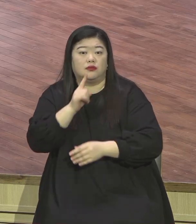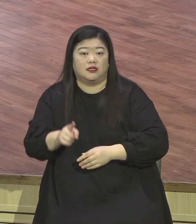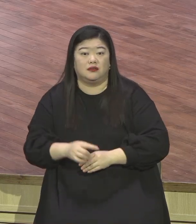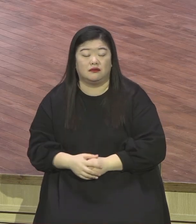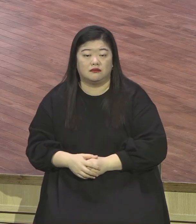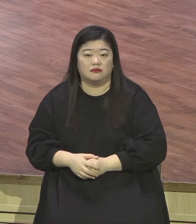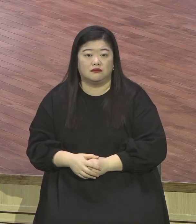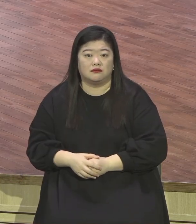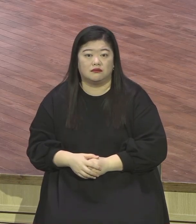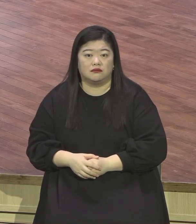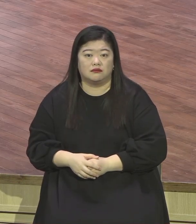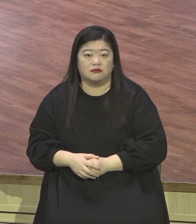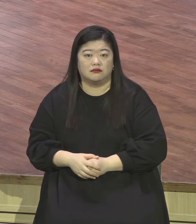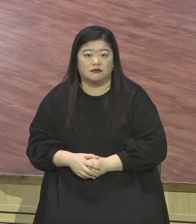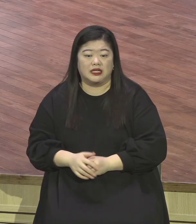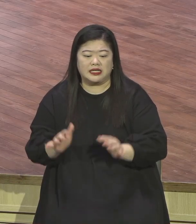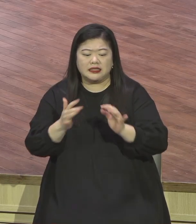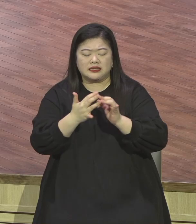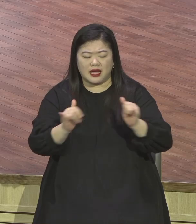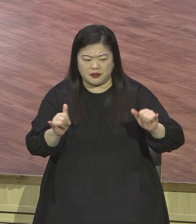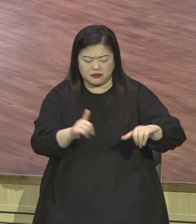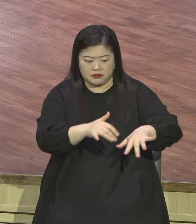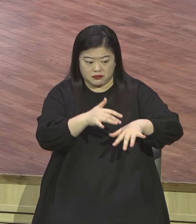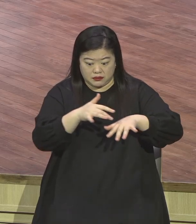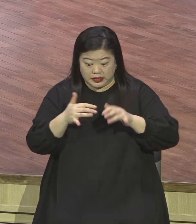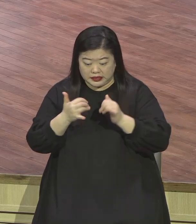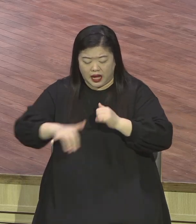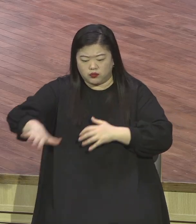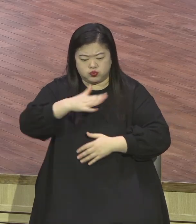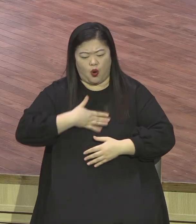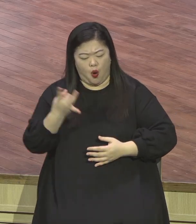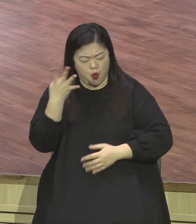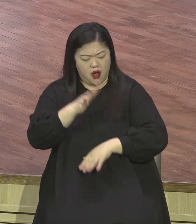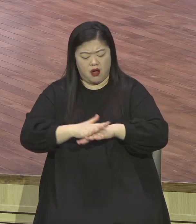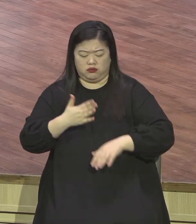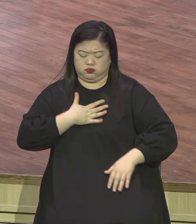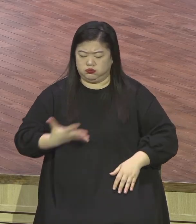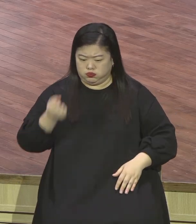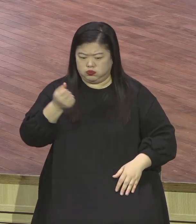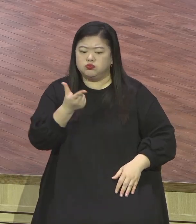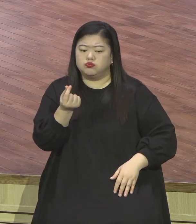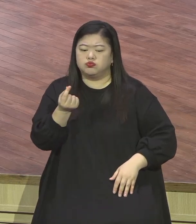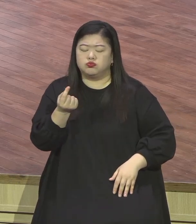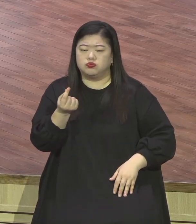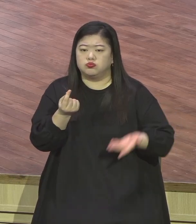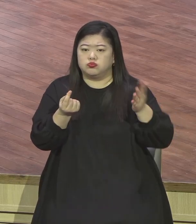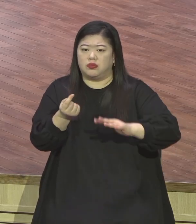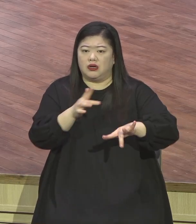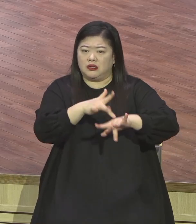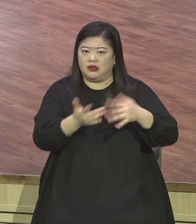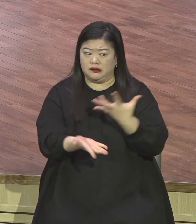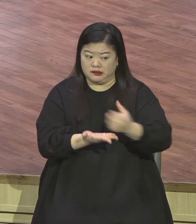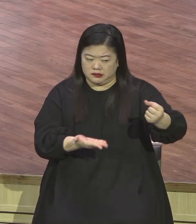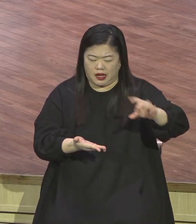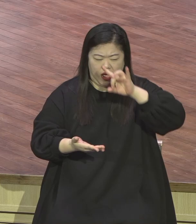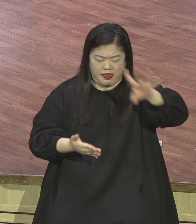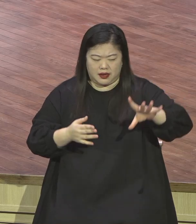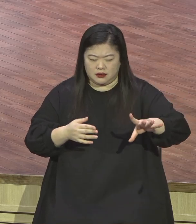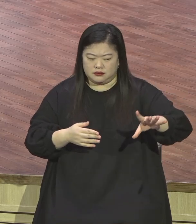뺏기겠다는 겁니다 그 열심 자기 백성을 향해서 하나님의 뜨거운 사랑 이 사랑을